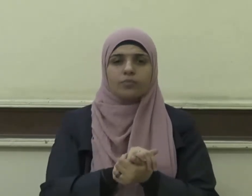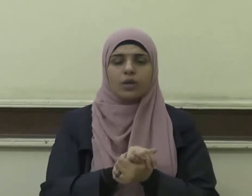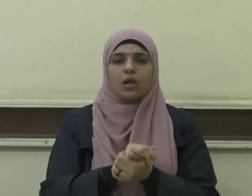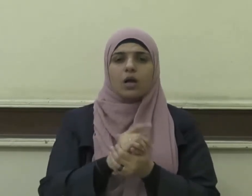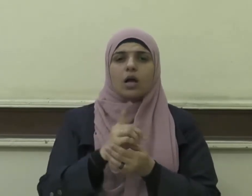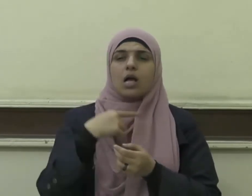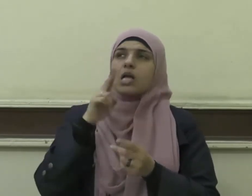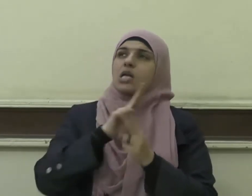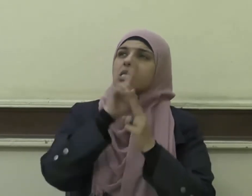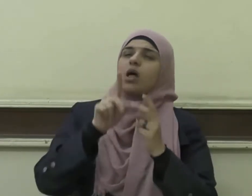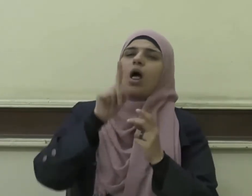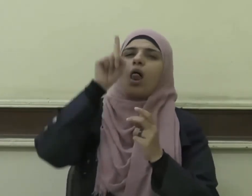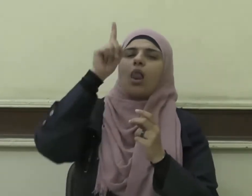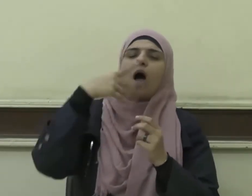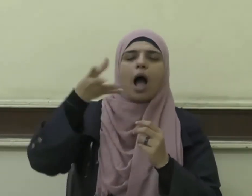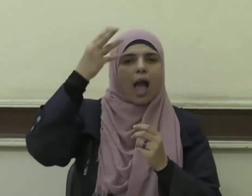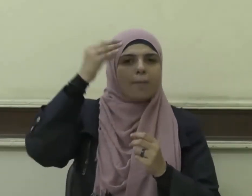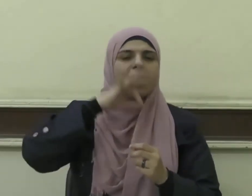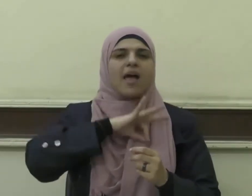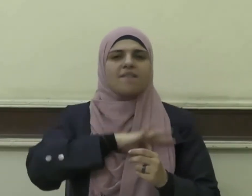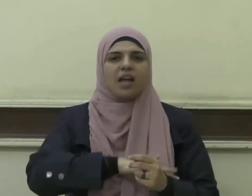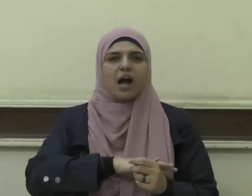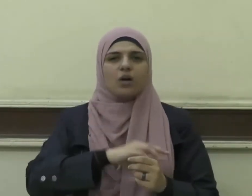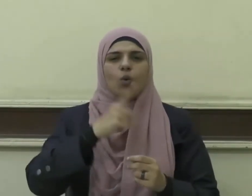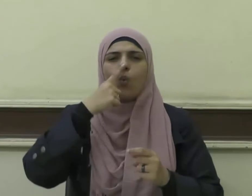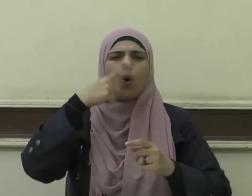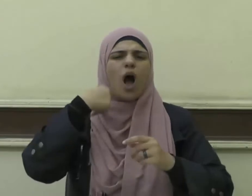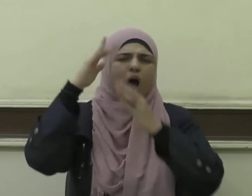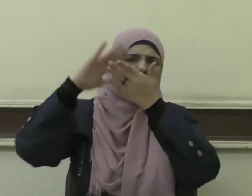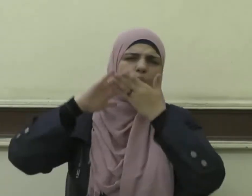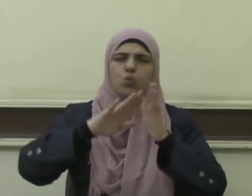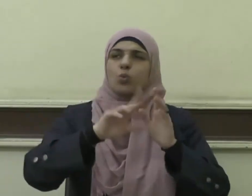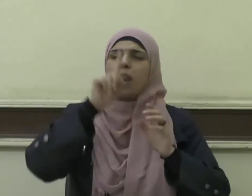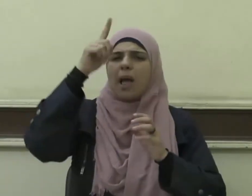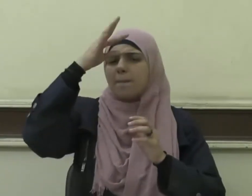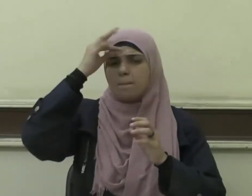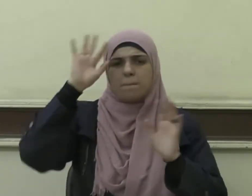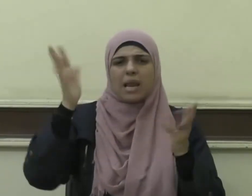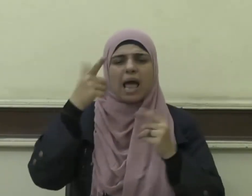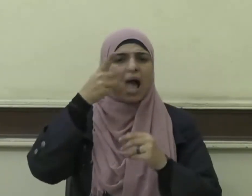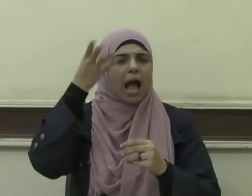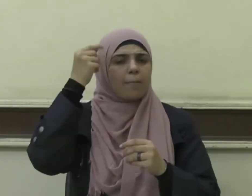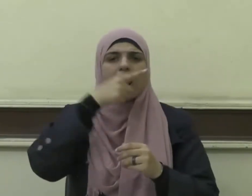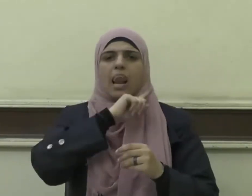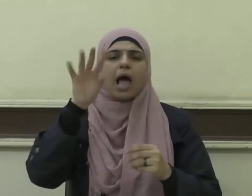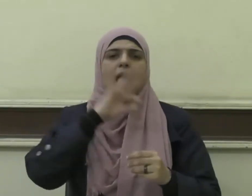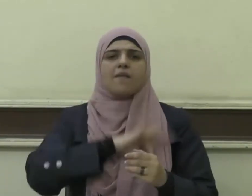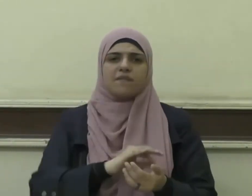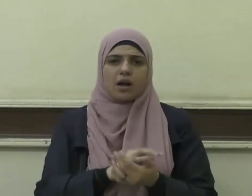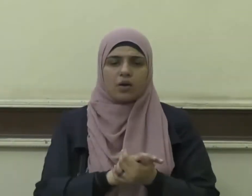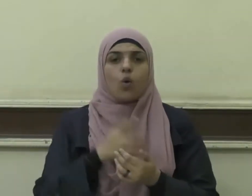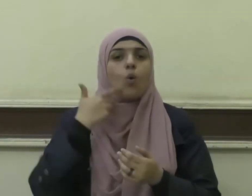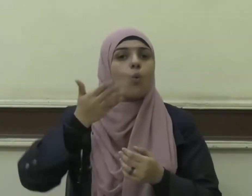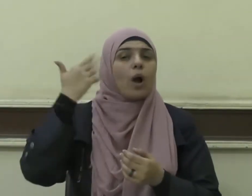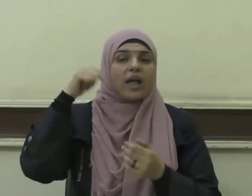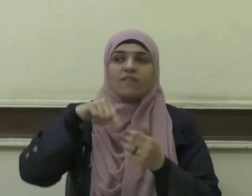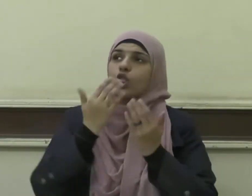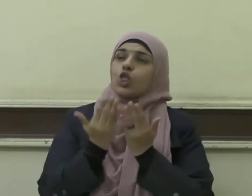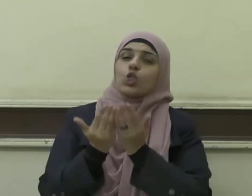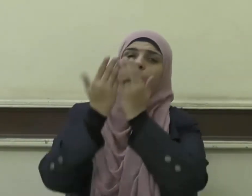الله علما نافعا وتعوَّذوا بالله من علم لا ينفع وكان من دعائه صلى الله